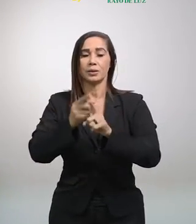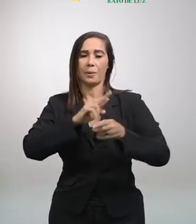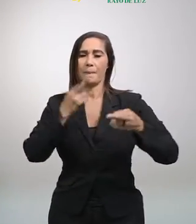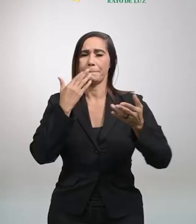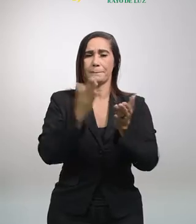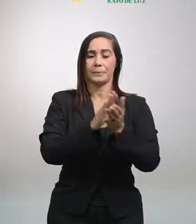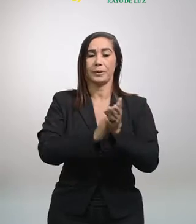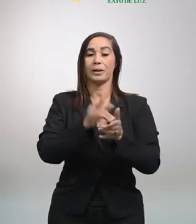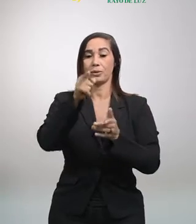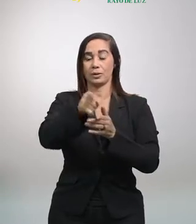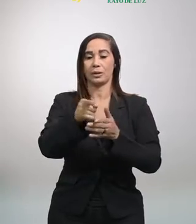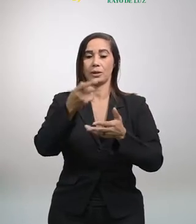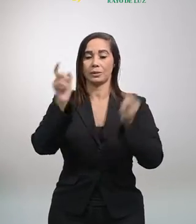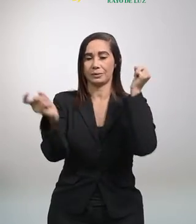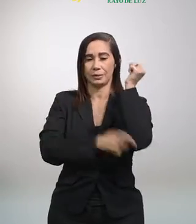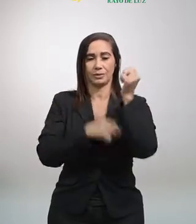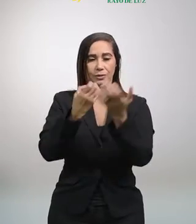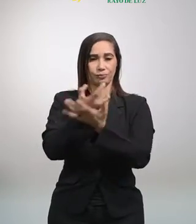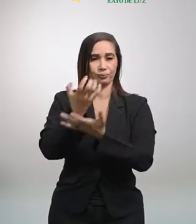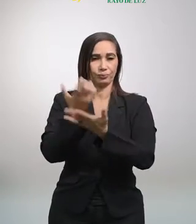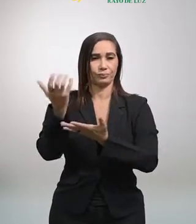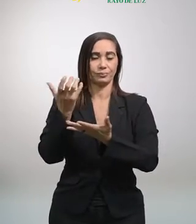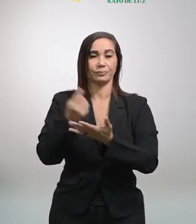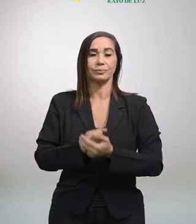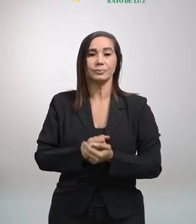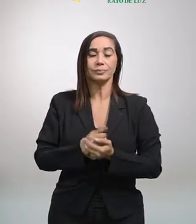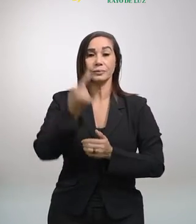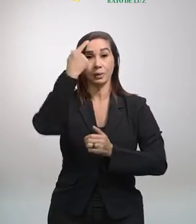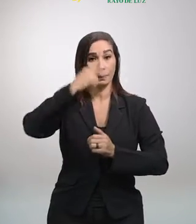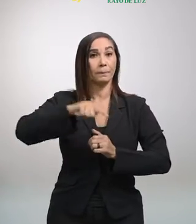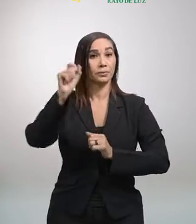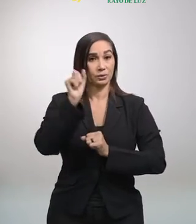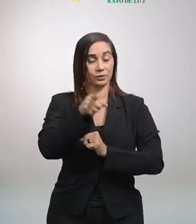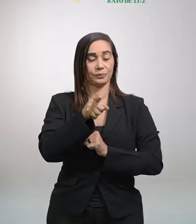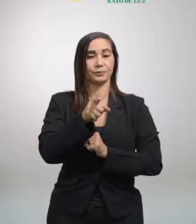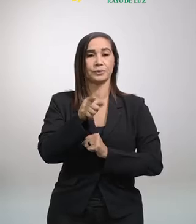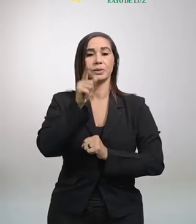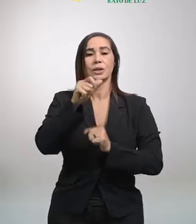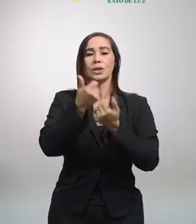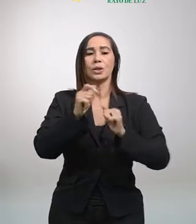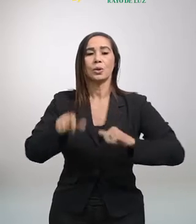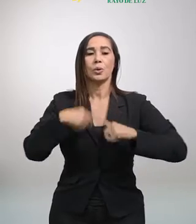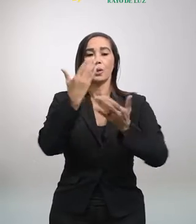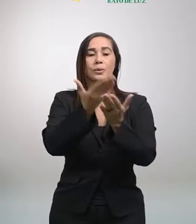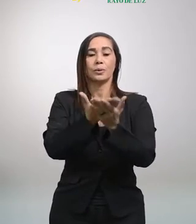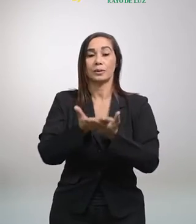renegado, merece la condena del fuego. Por tanto, si cuando vas a poner tu